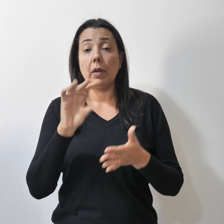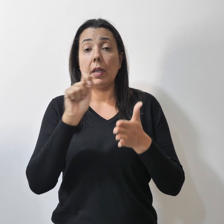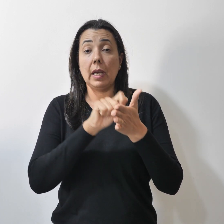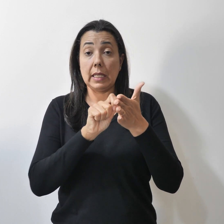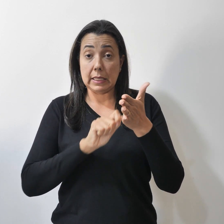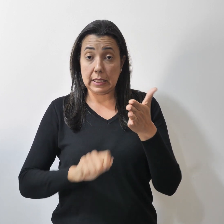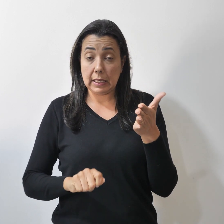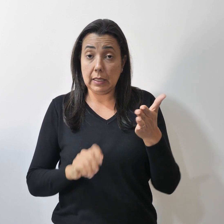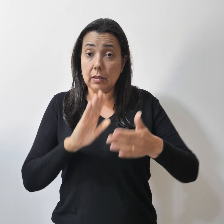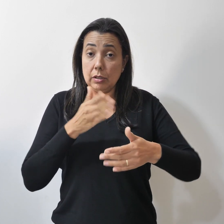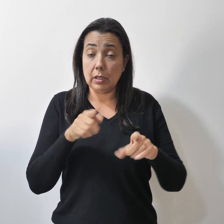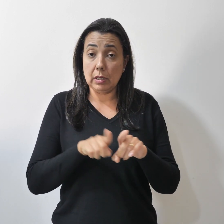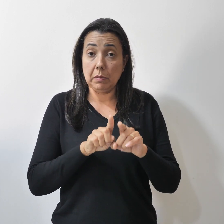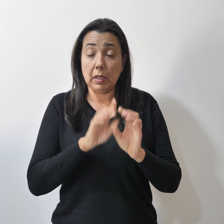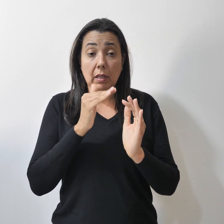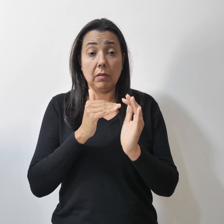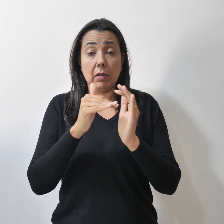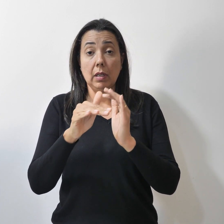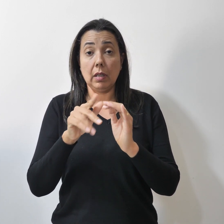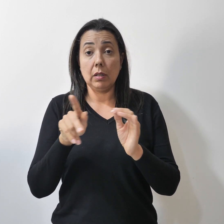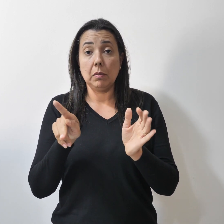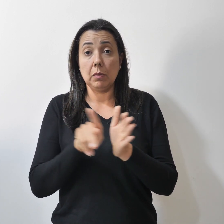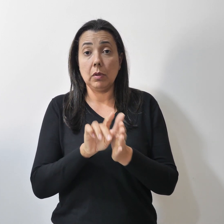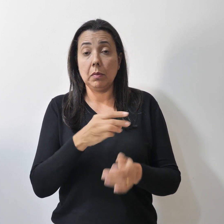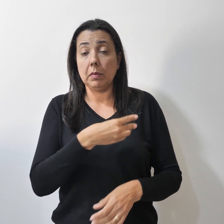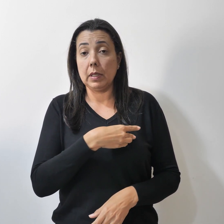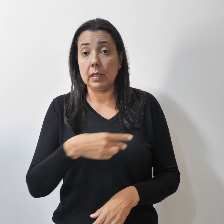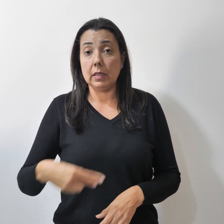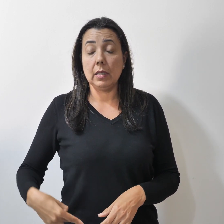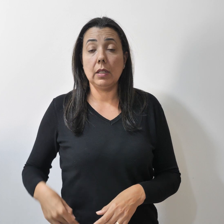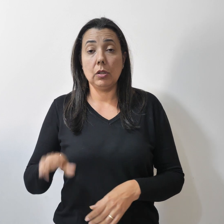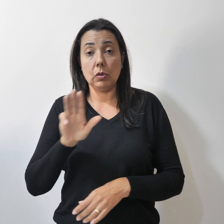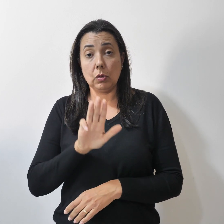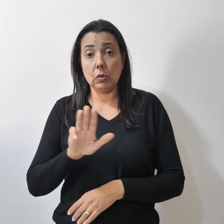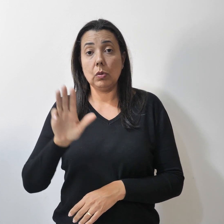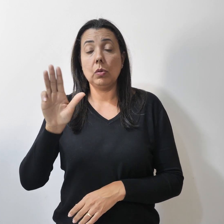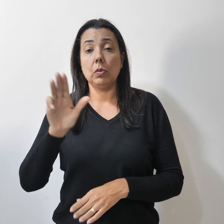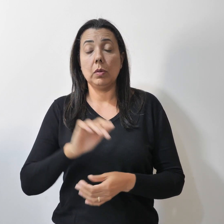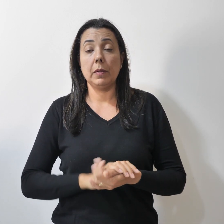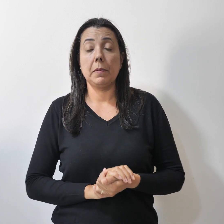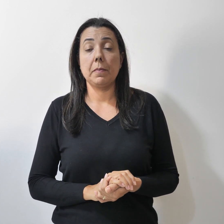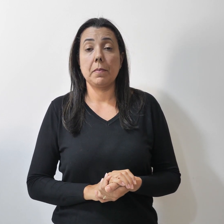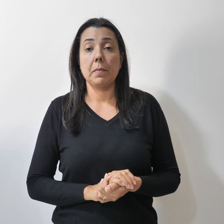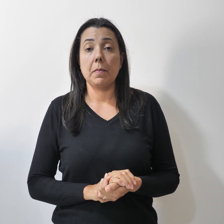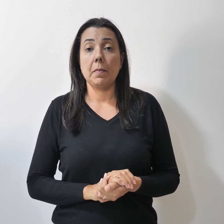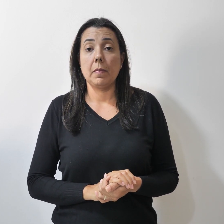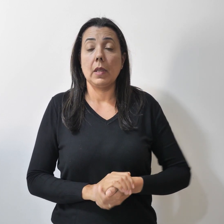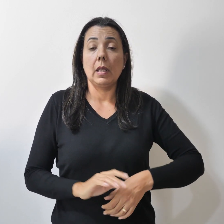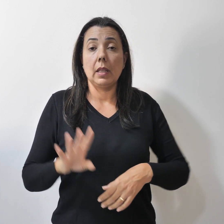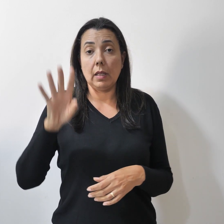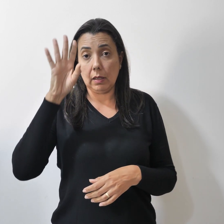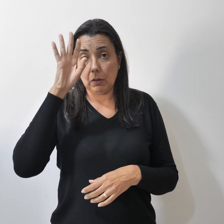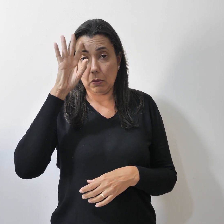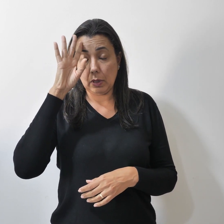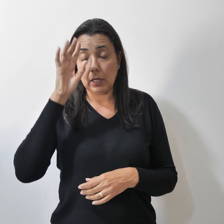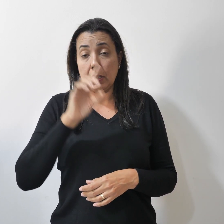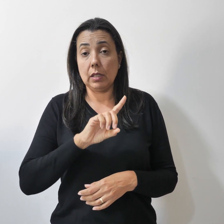e enviado ao Congresso pelo presidente Luiz Inácio Lula da Silva nesta quarta-feira 26